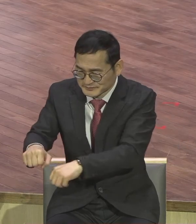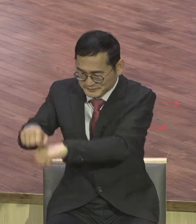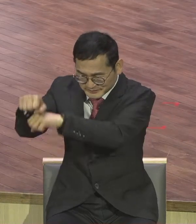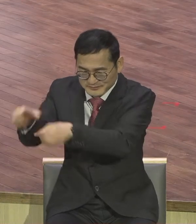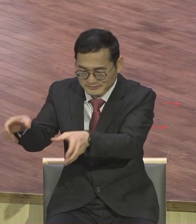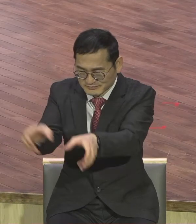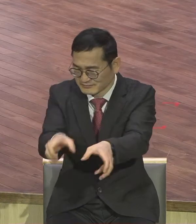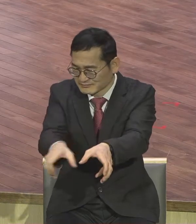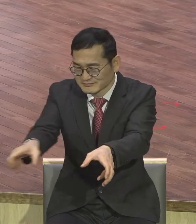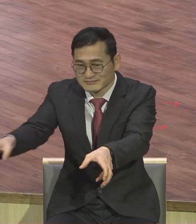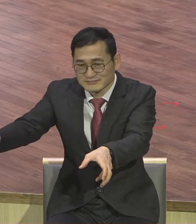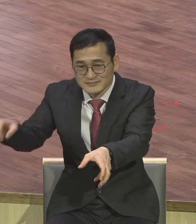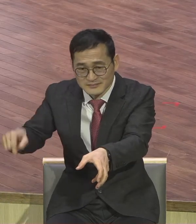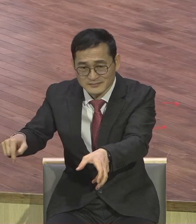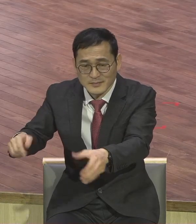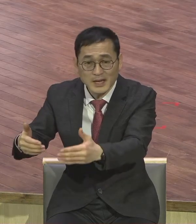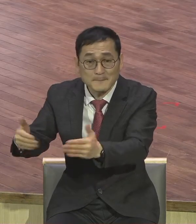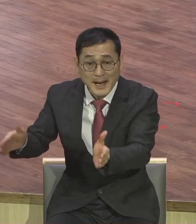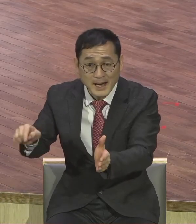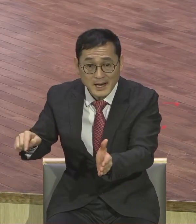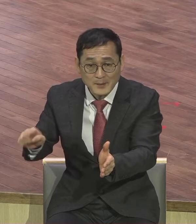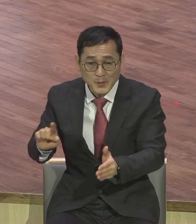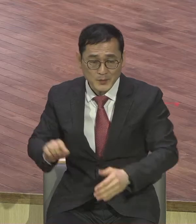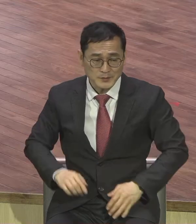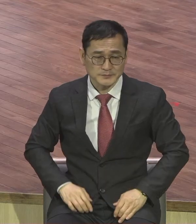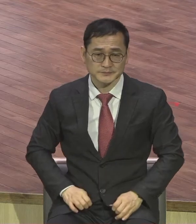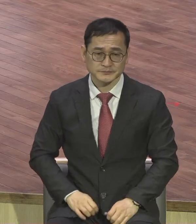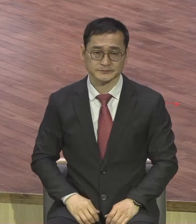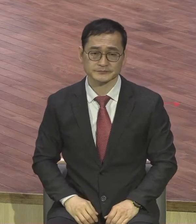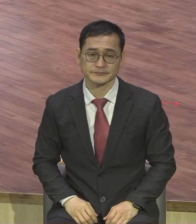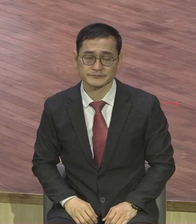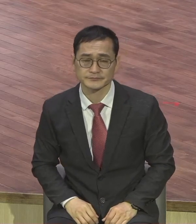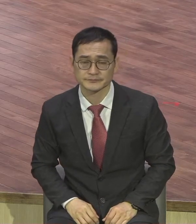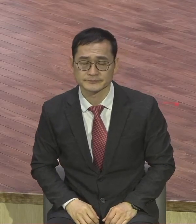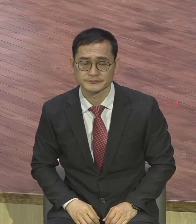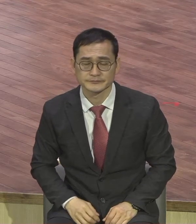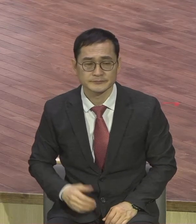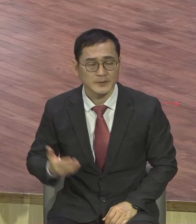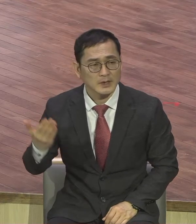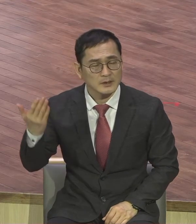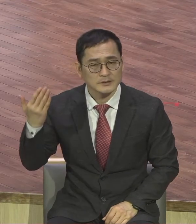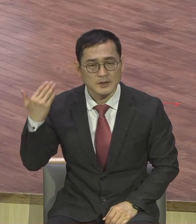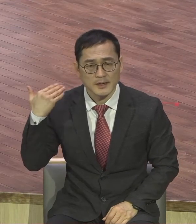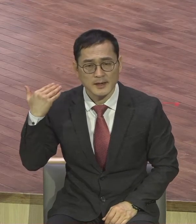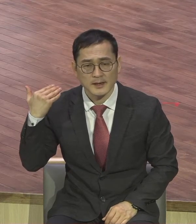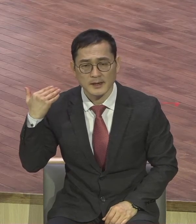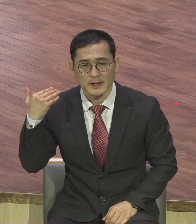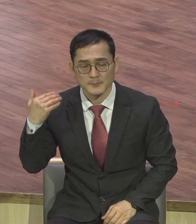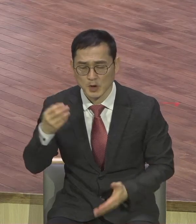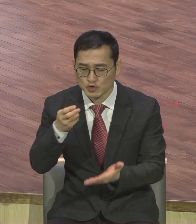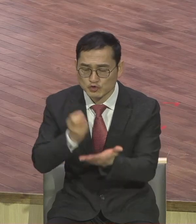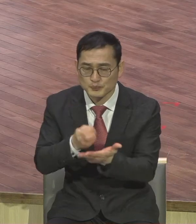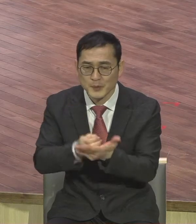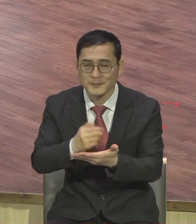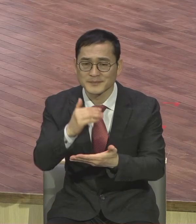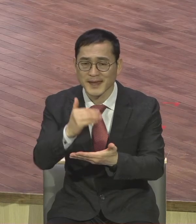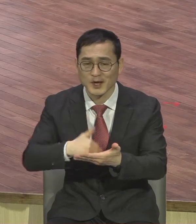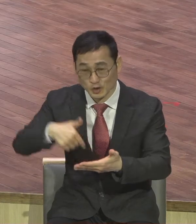회당이 공동으로 구매한 그 당시 일법이죠 구역 구역